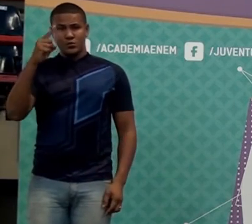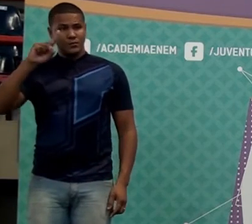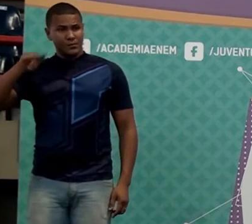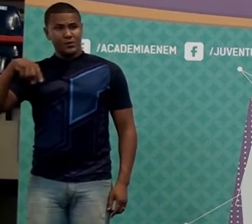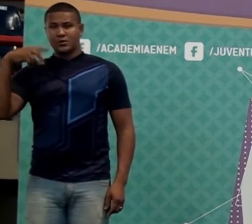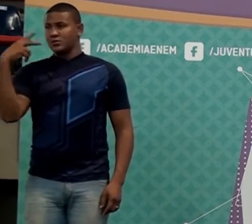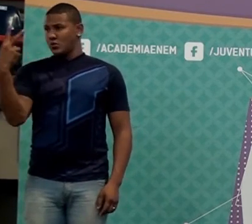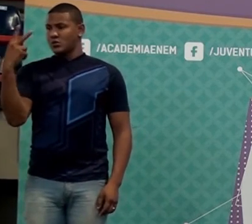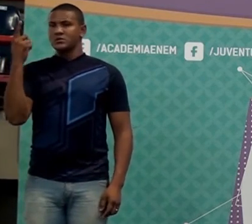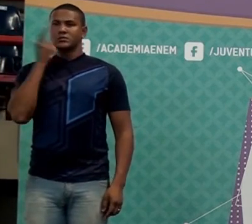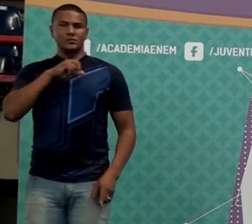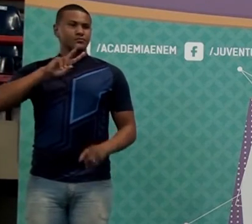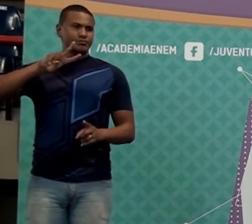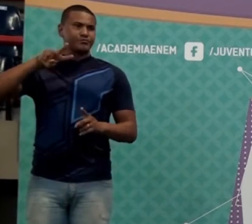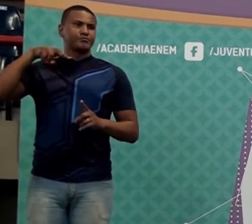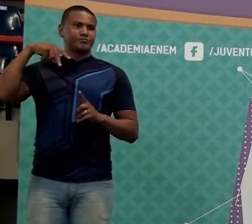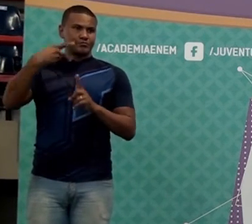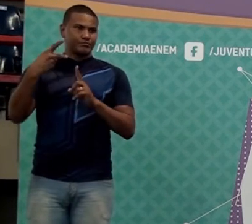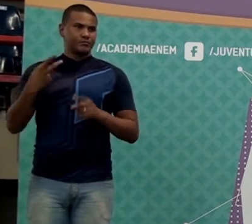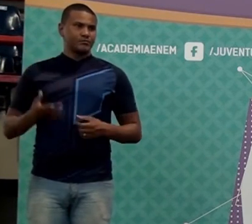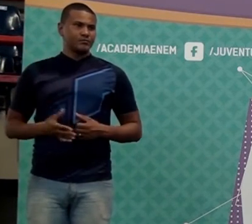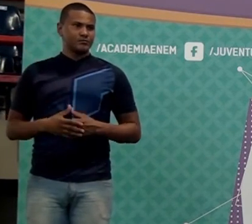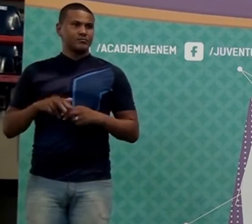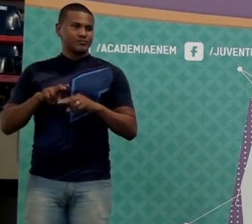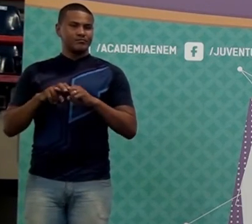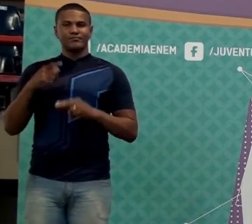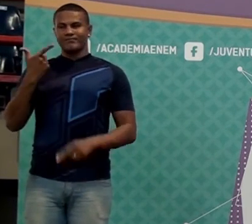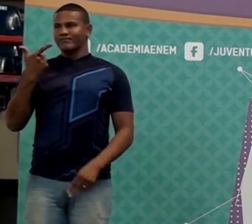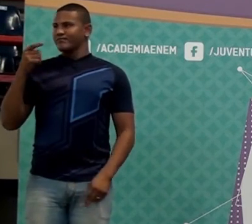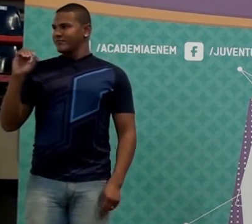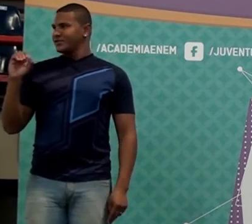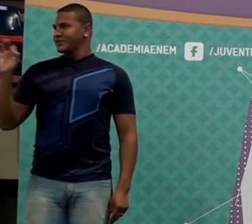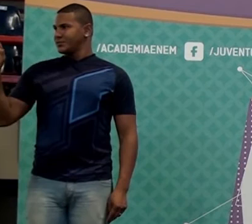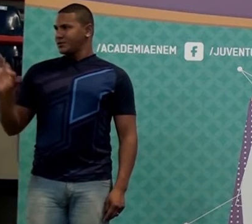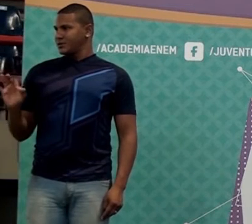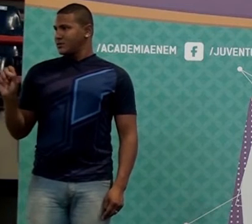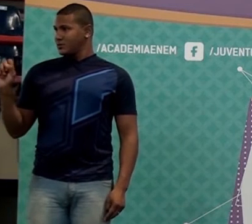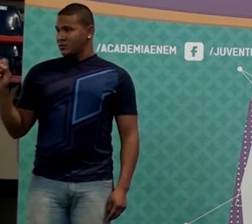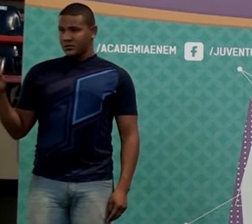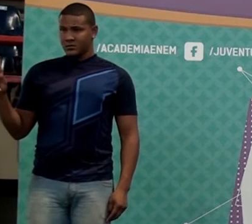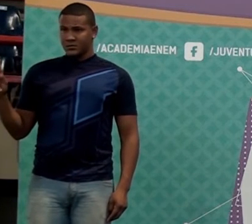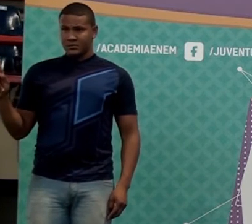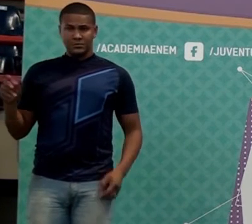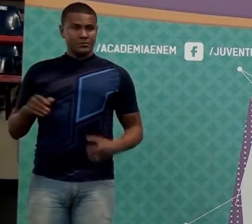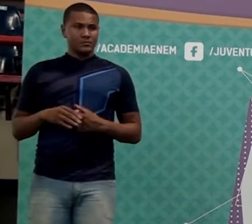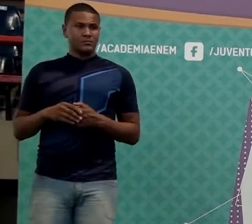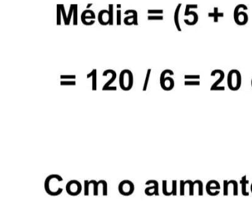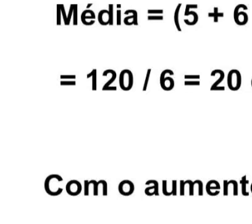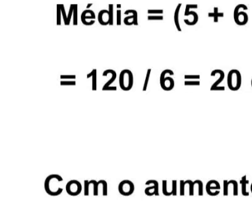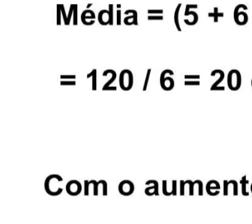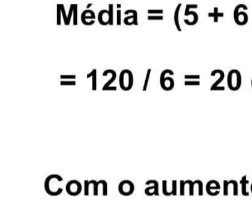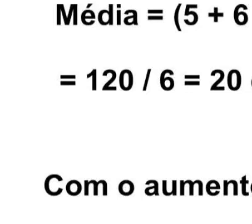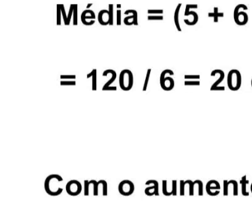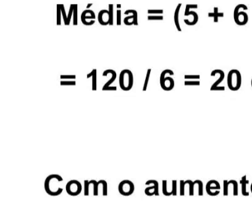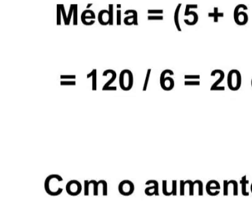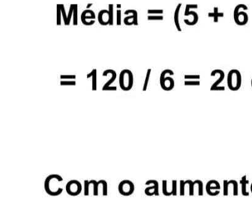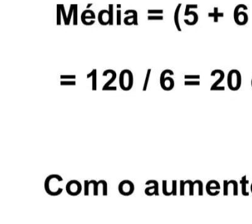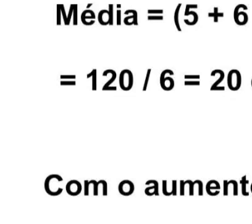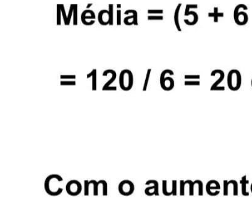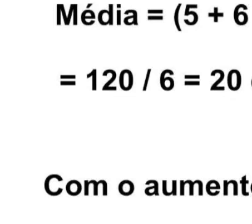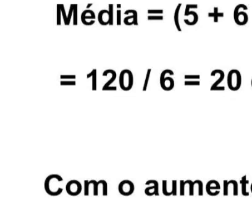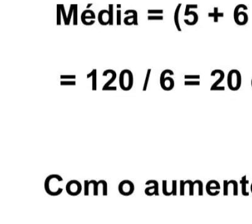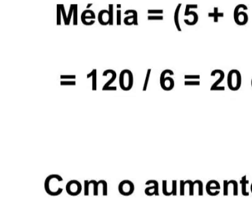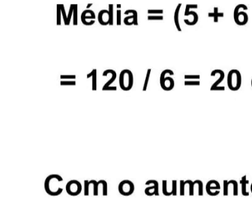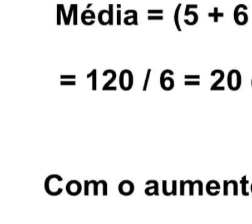,2. E 0,2 é 20%. Show? Vamos fazer a conta agora. Qual é o primeiro cálculo da gente? A